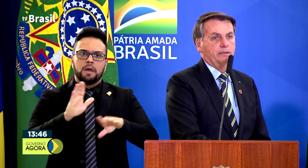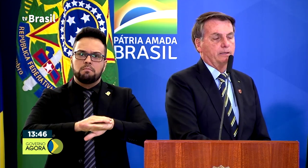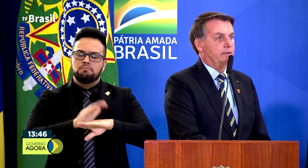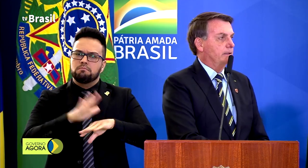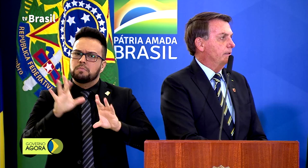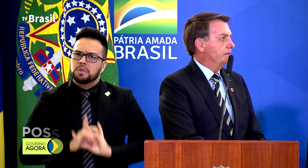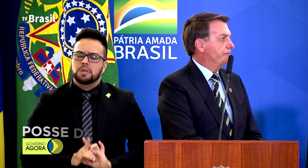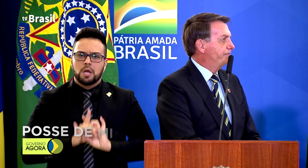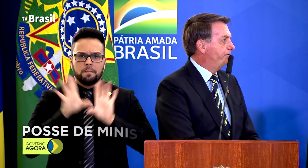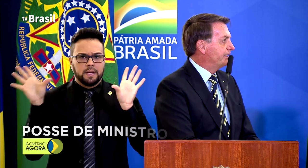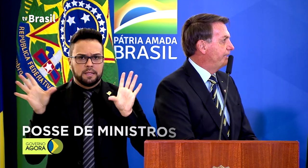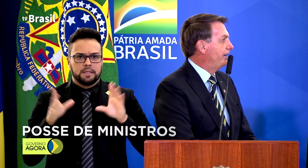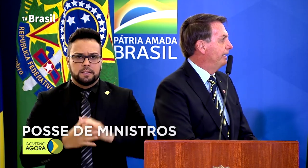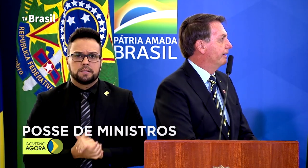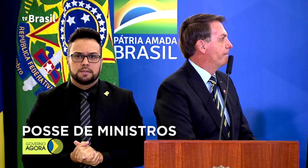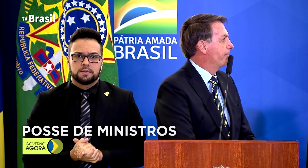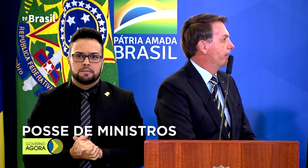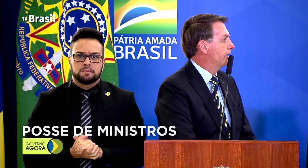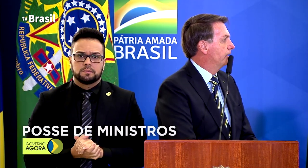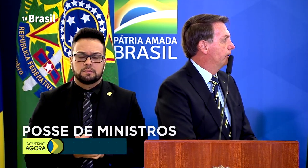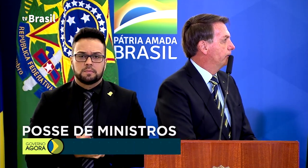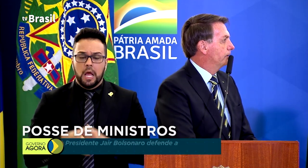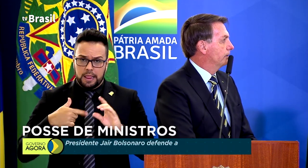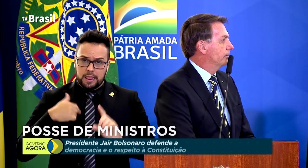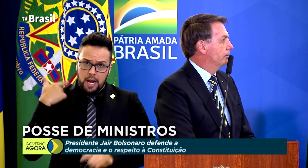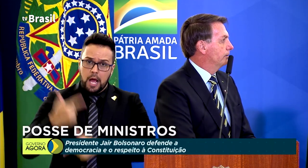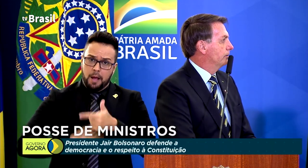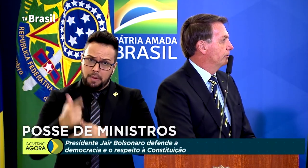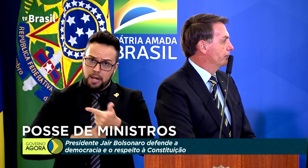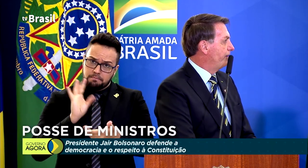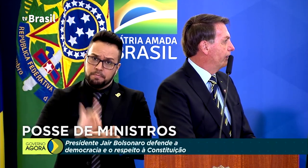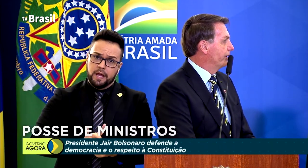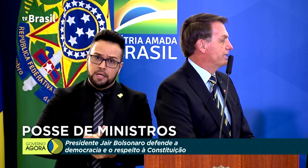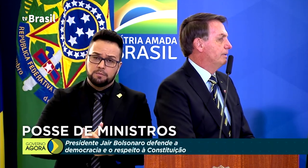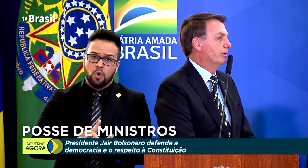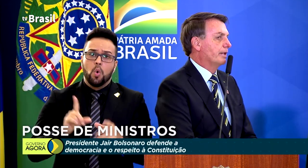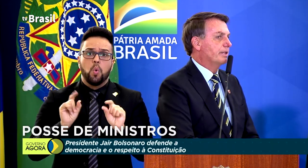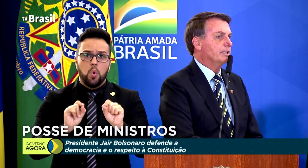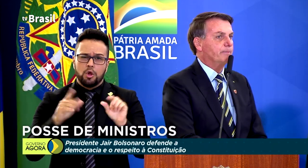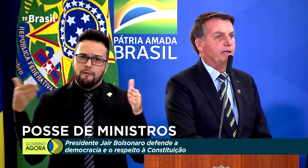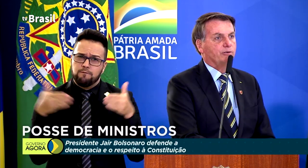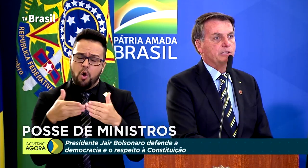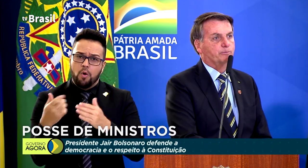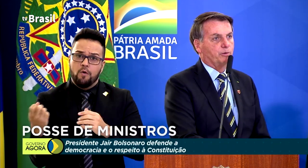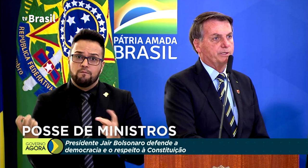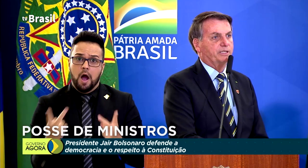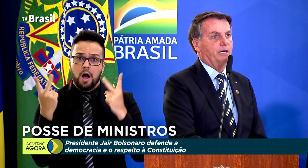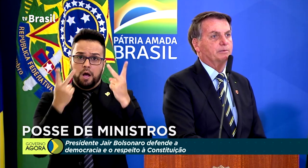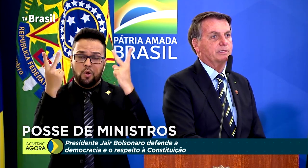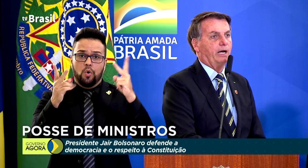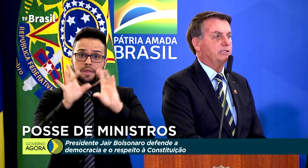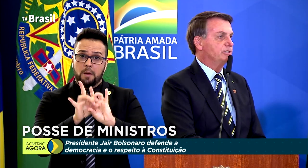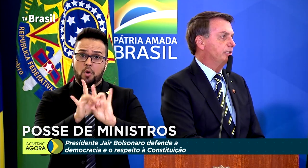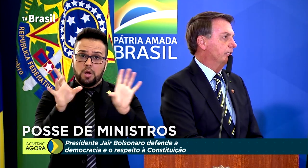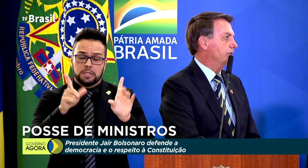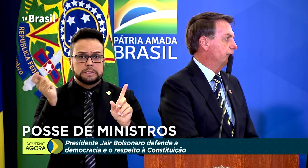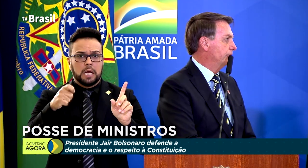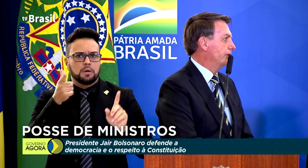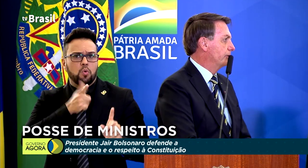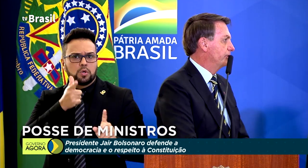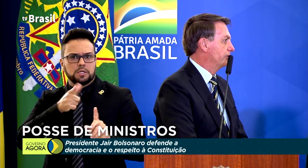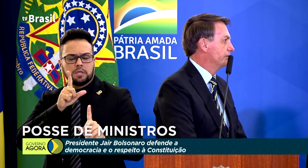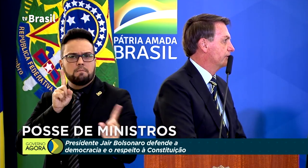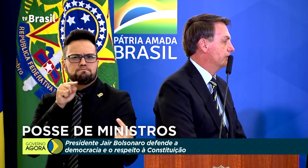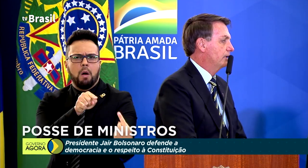fazer valer os valores da democracia para que nós consigamos atingir